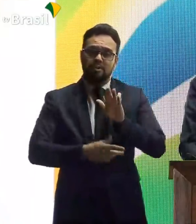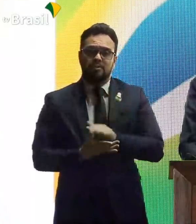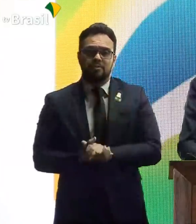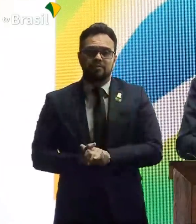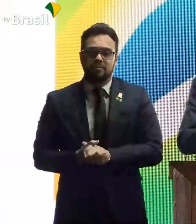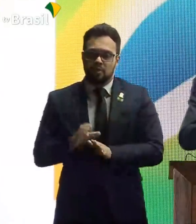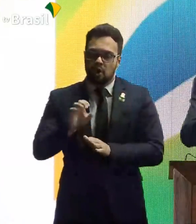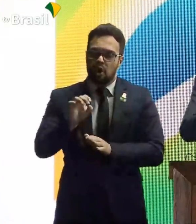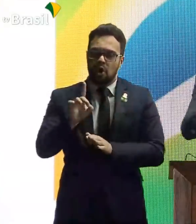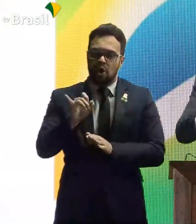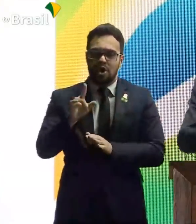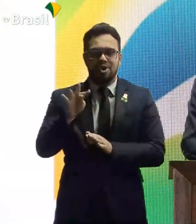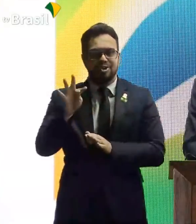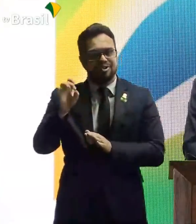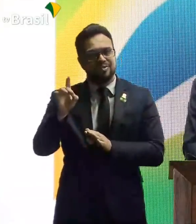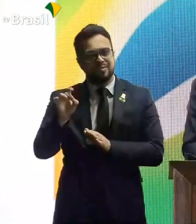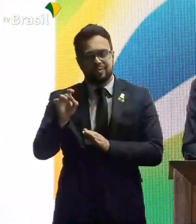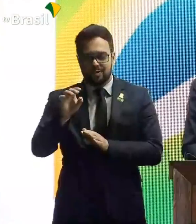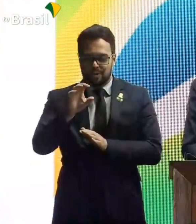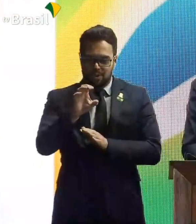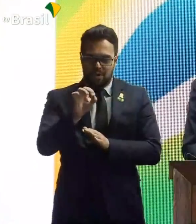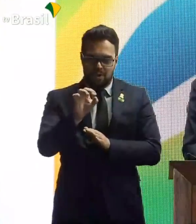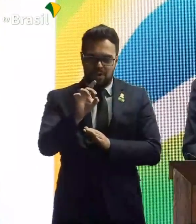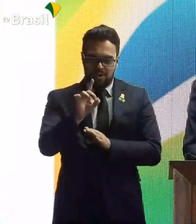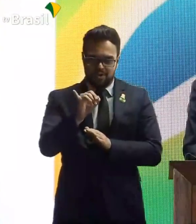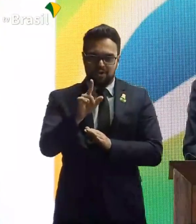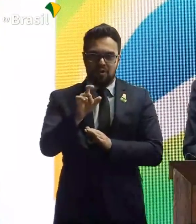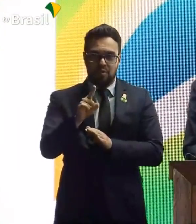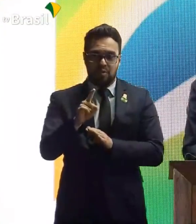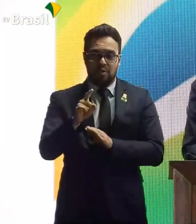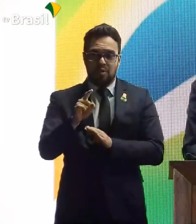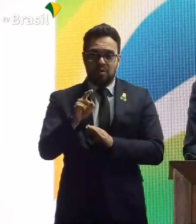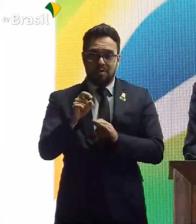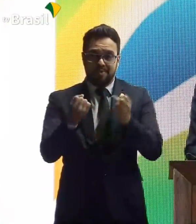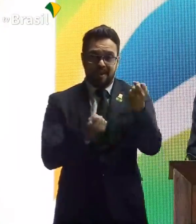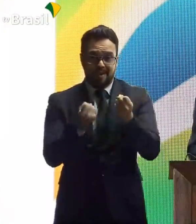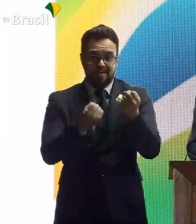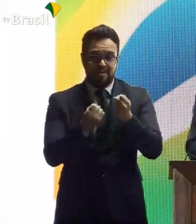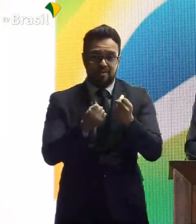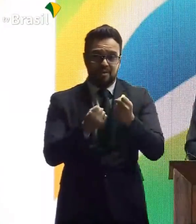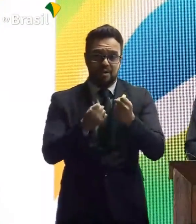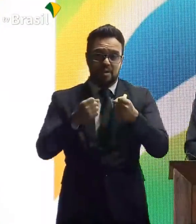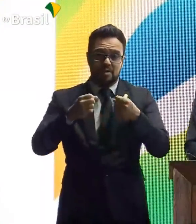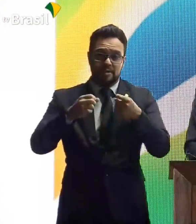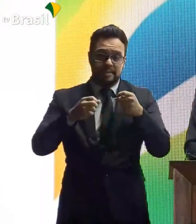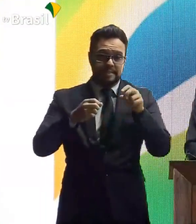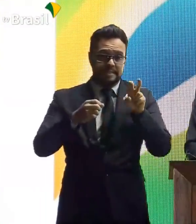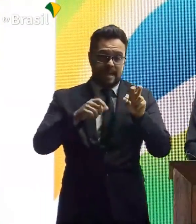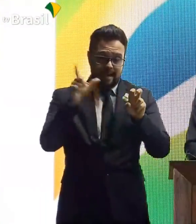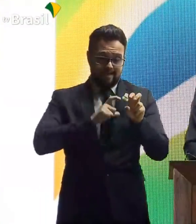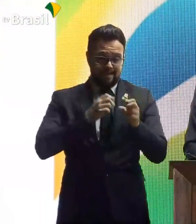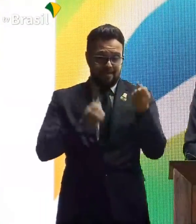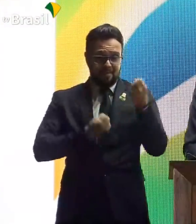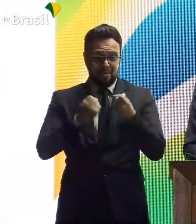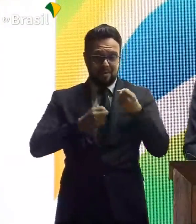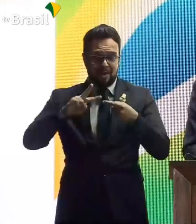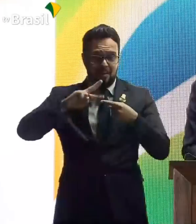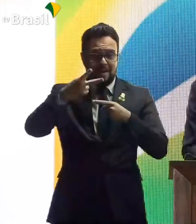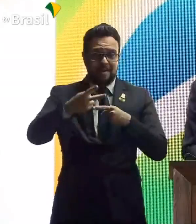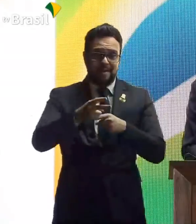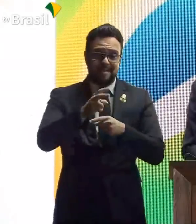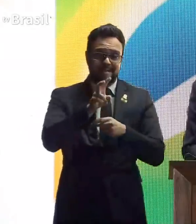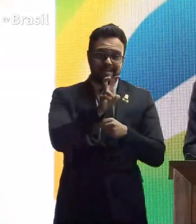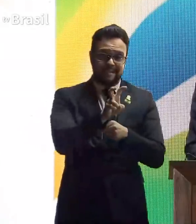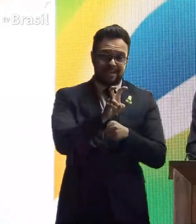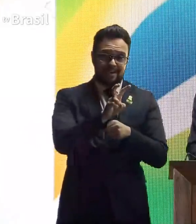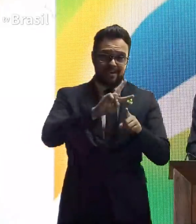quadro do trânsito, onde o mais importante é passar a validade de carteira de motorista de 5 para 10 anos e passar